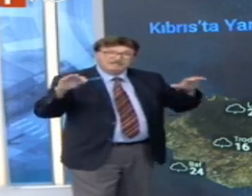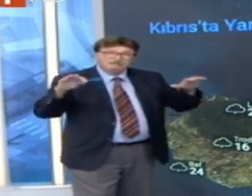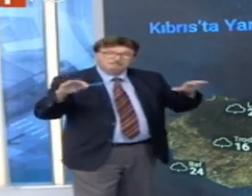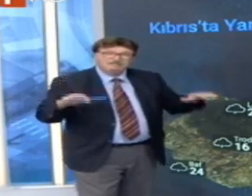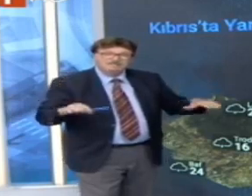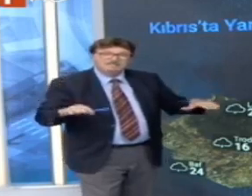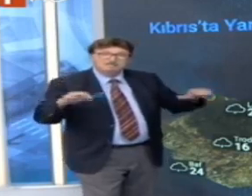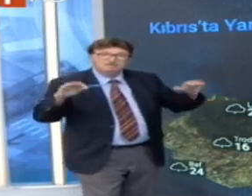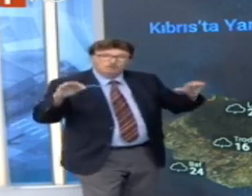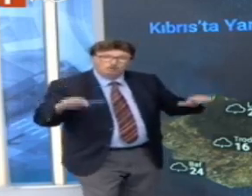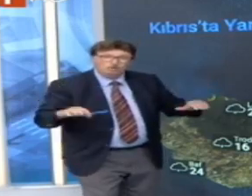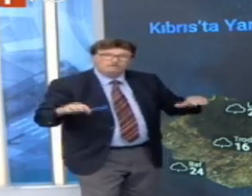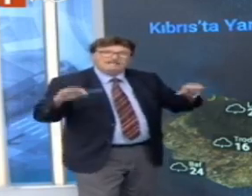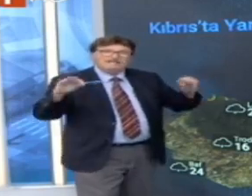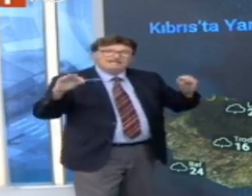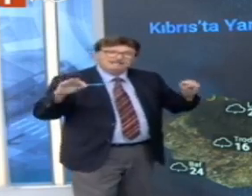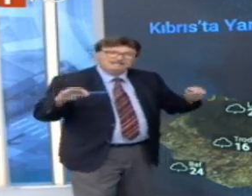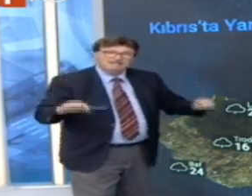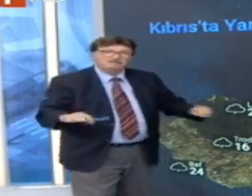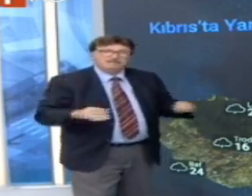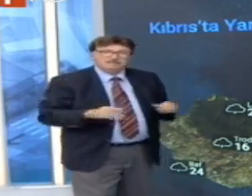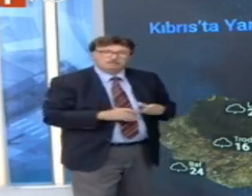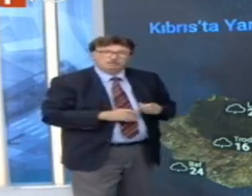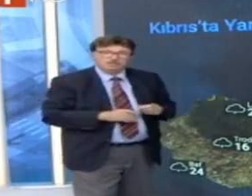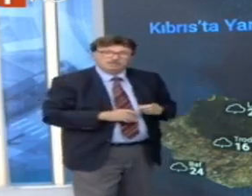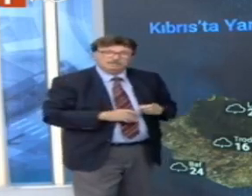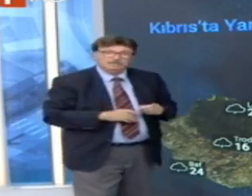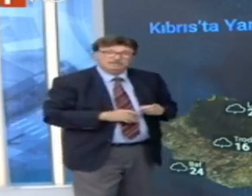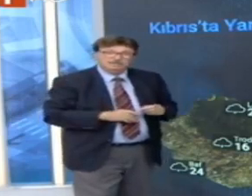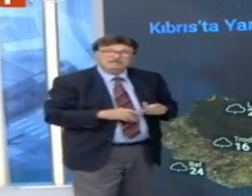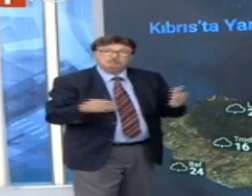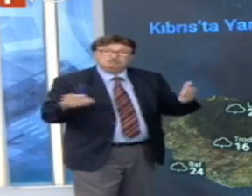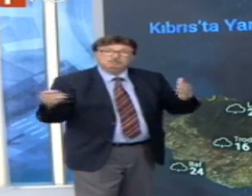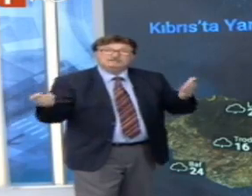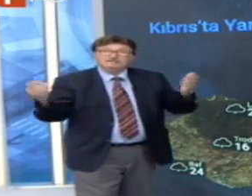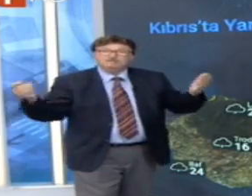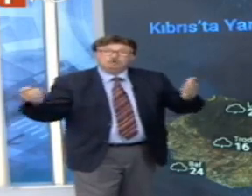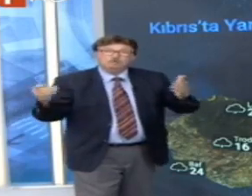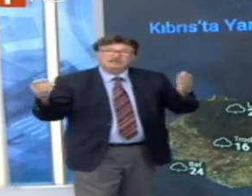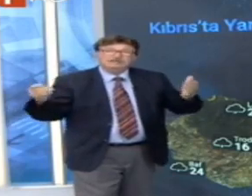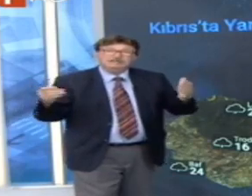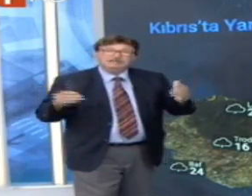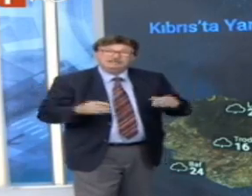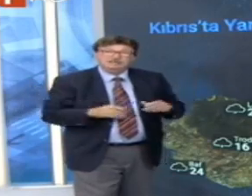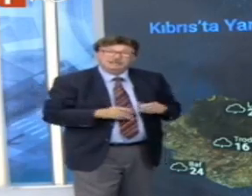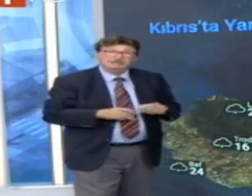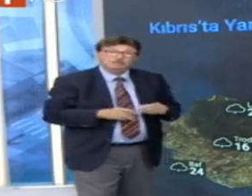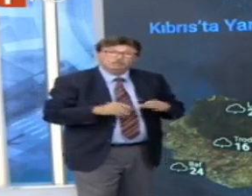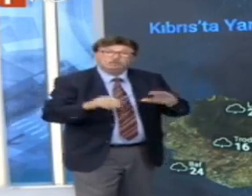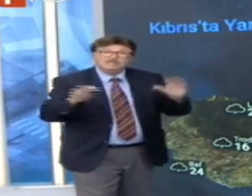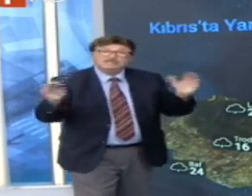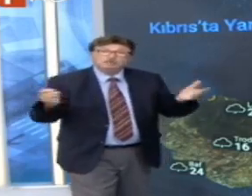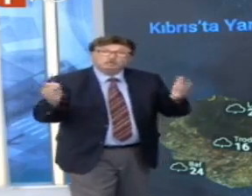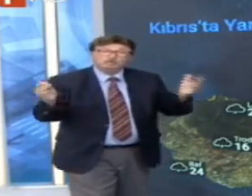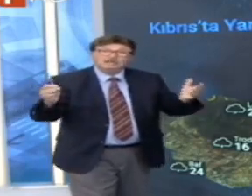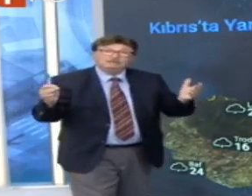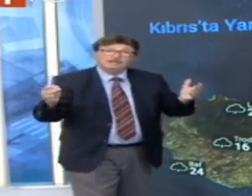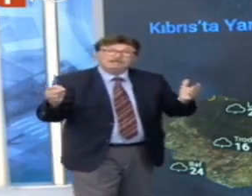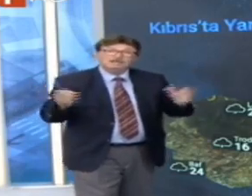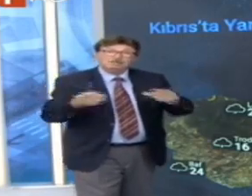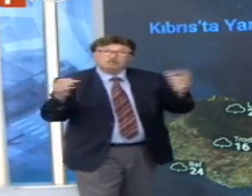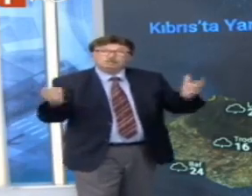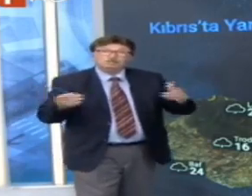günleri mevsim normallerinin civarında olacak. Neymiş bu mevsim normali? Evet, 30 yıllık